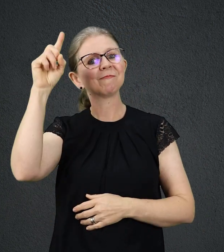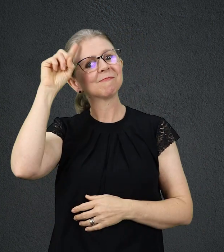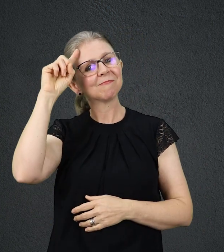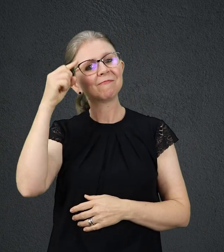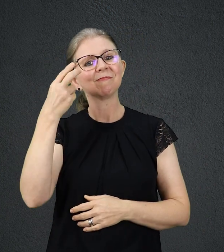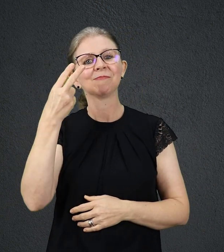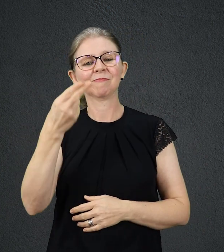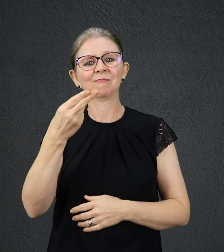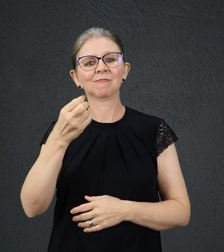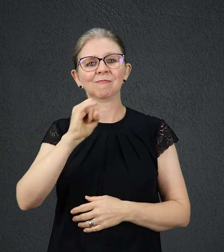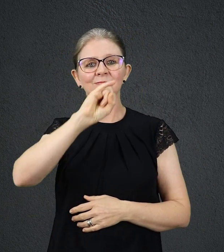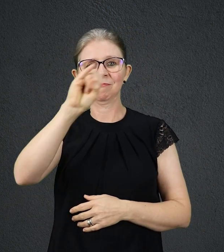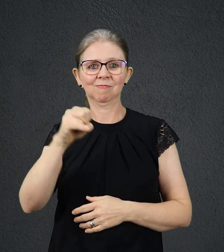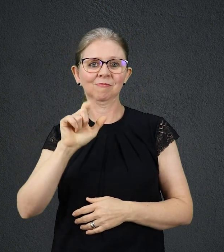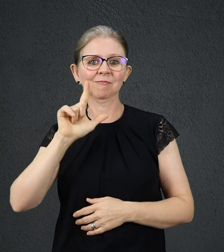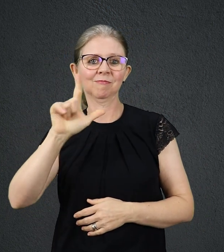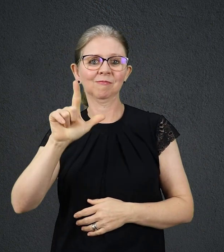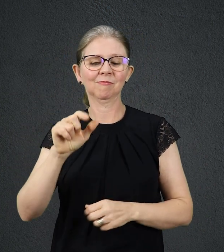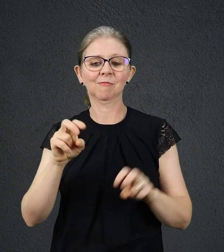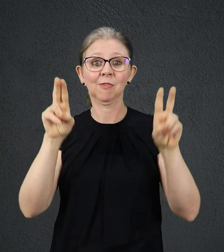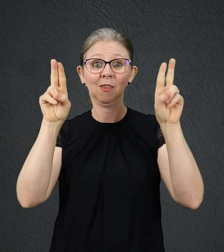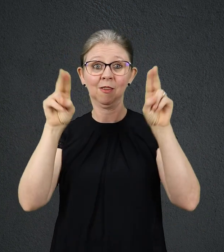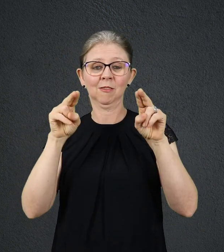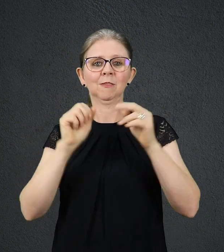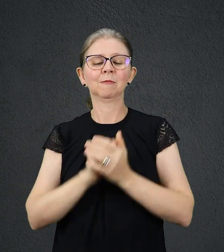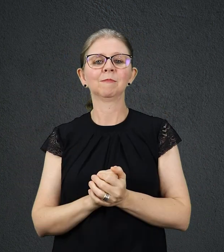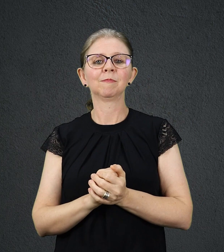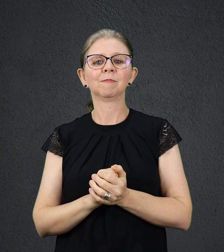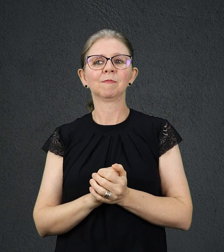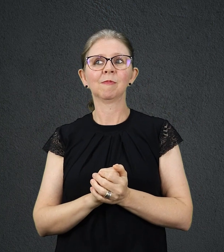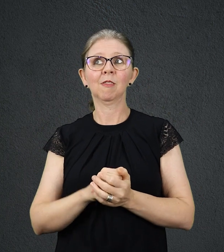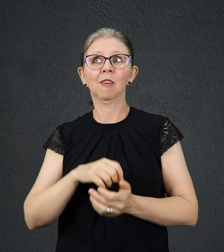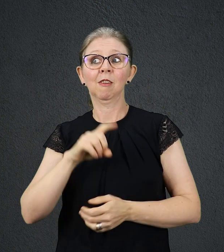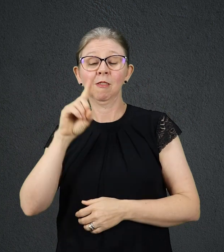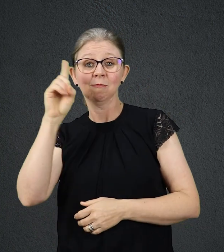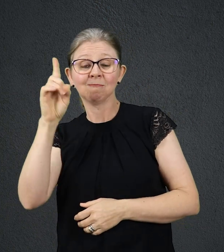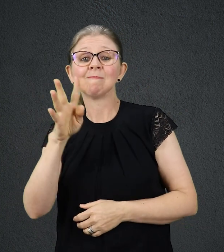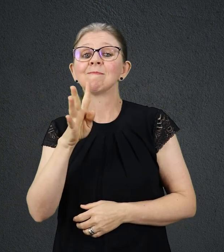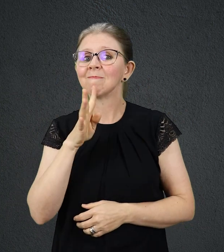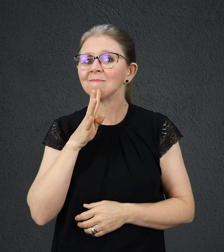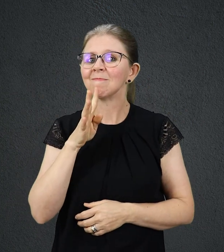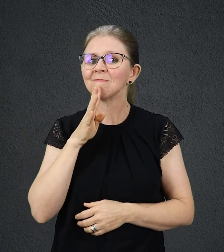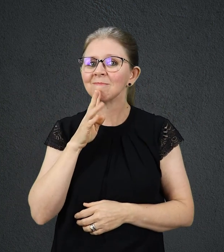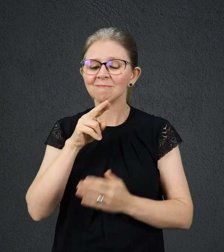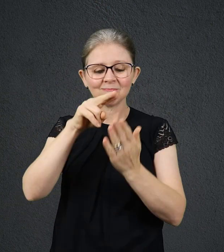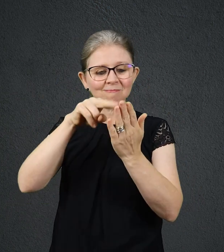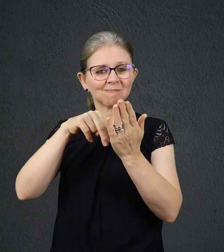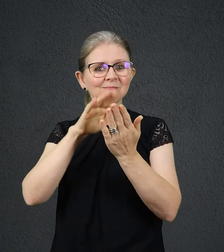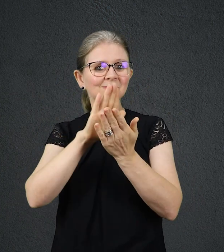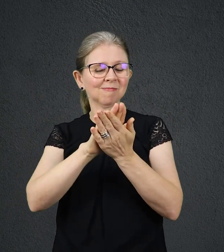Hoje é 2 de julho. Título de hoje, Deus já sabe. Leitura bíblica, Jeremias